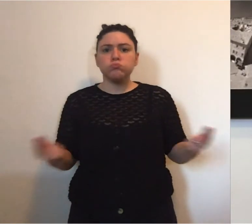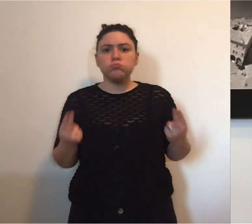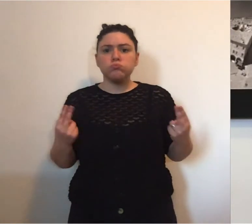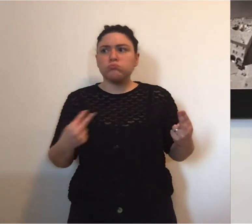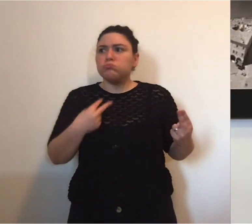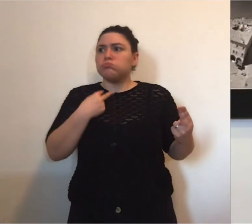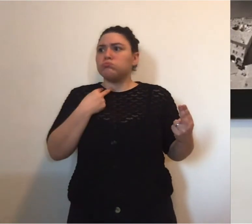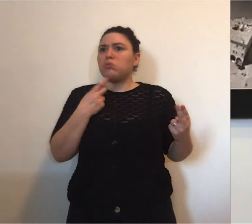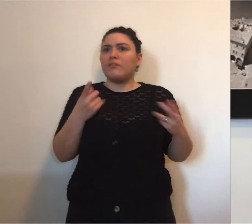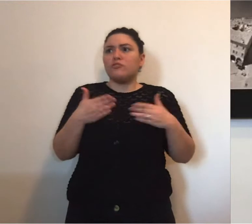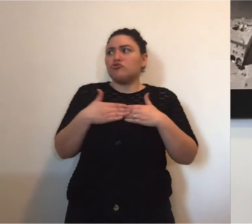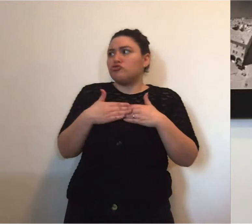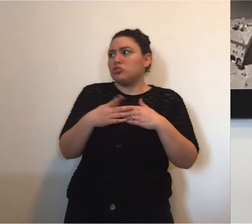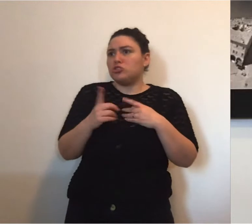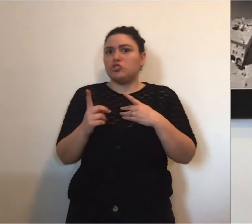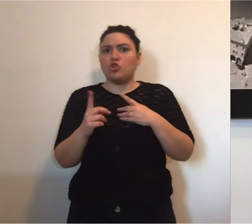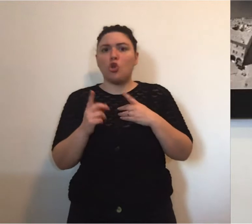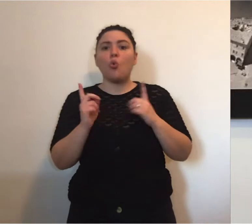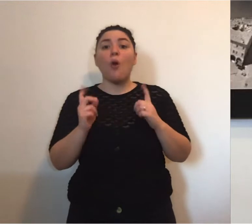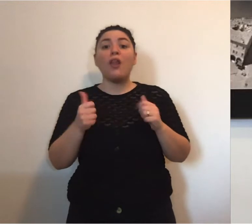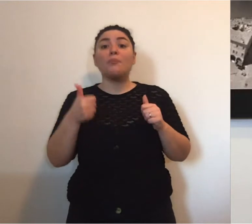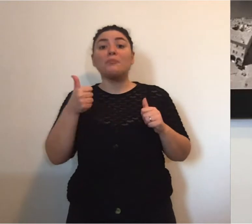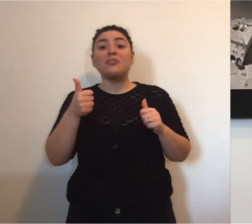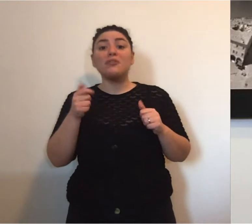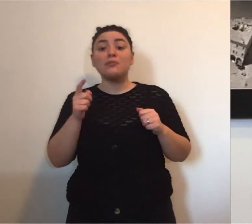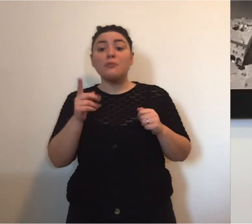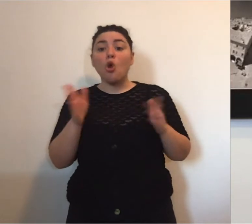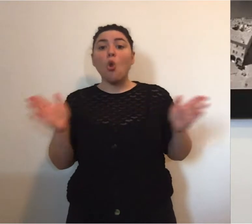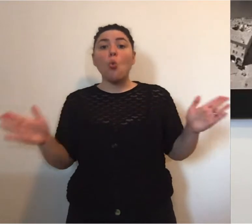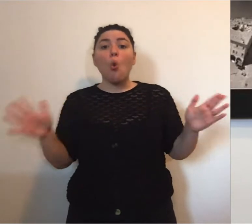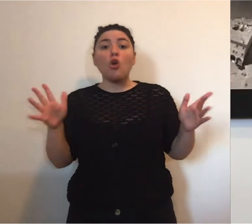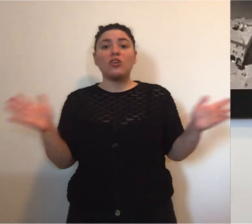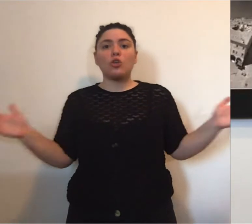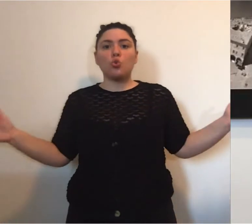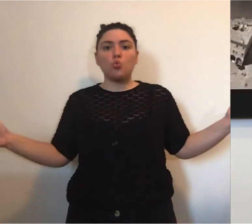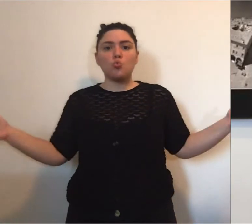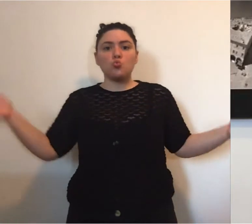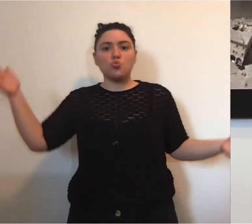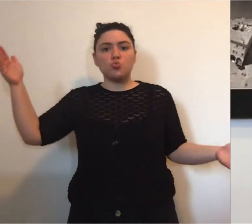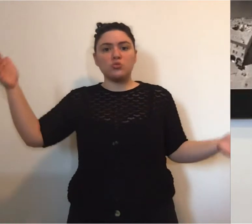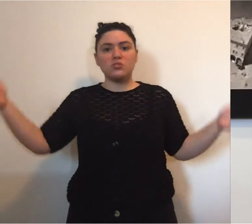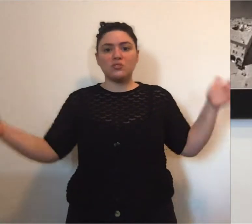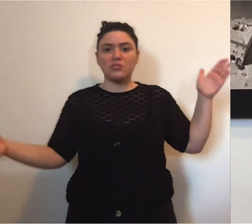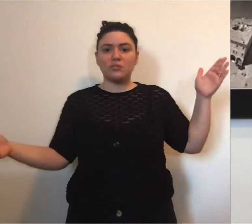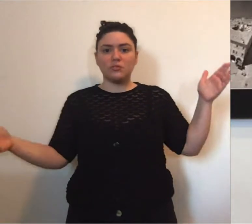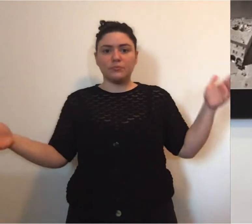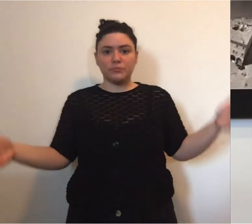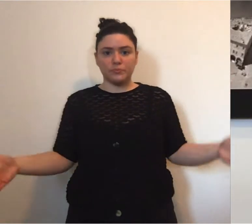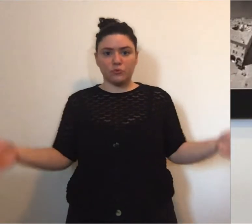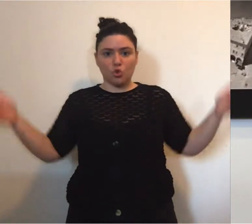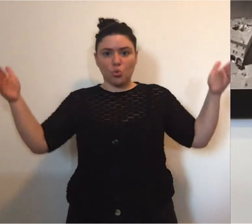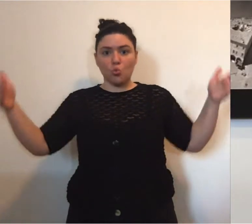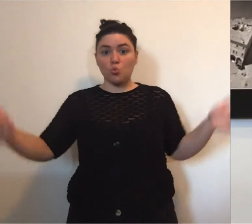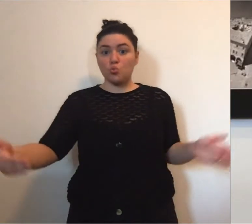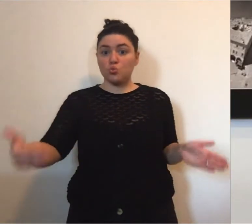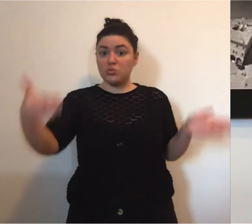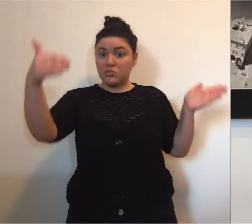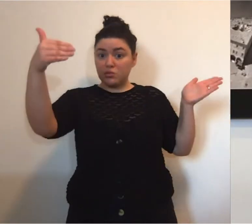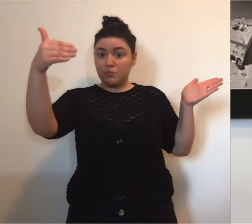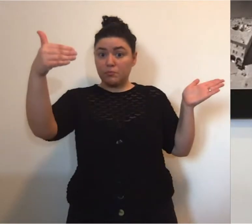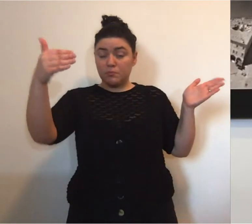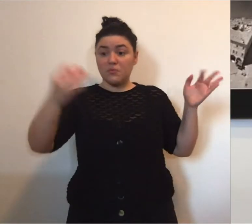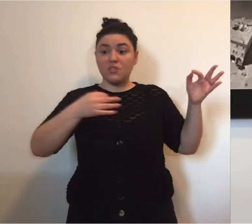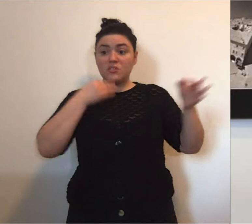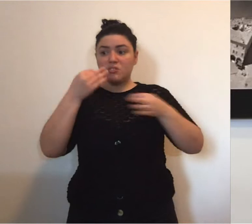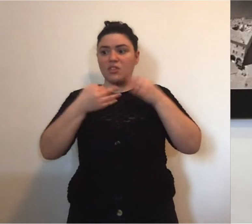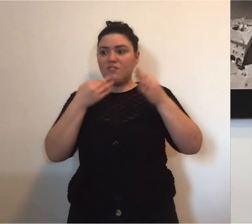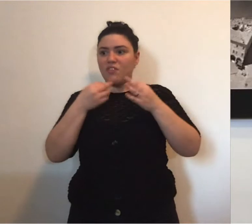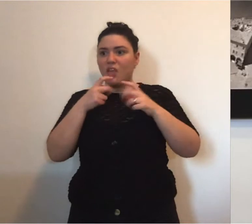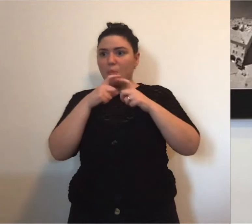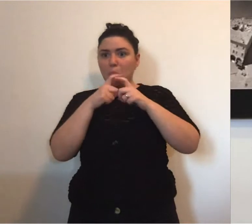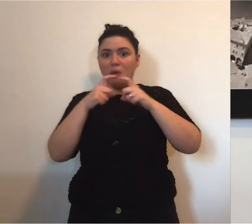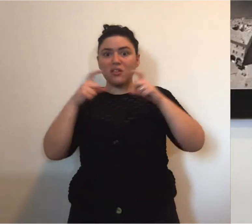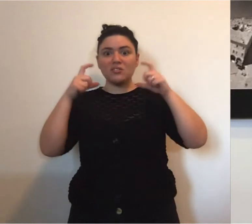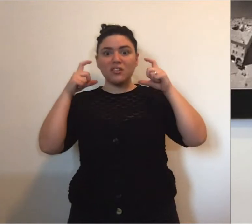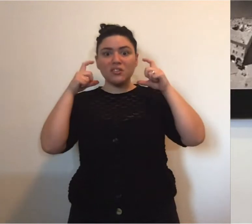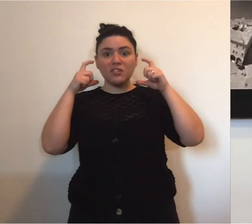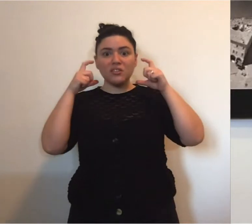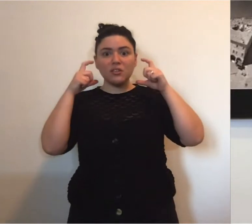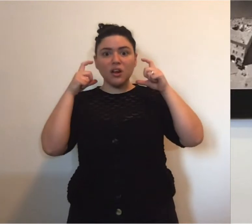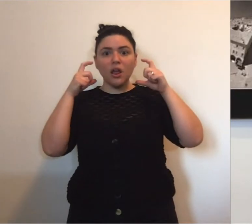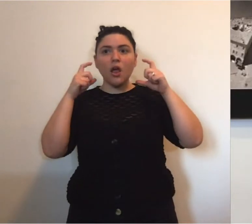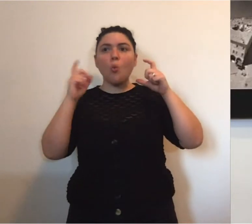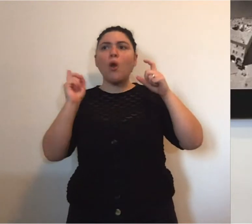in particolare nei luoghi chiusi. Quindi la mascherina all'esterno non è fondamentale